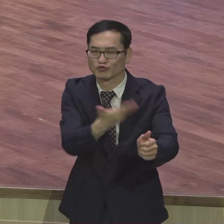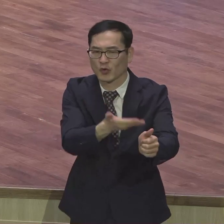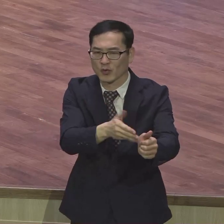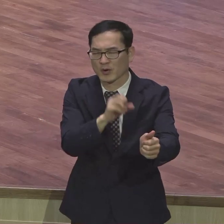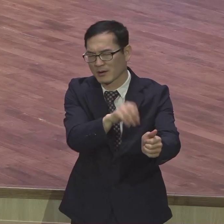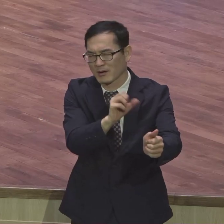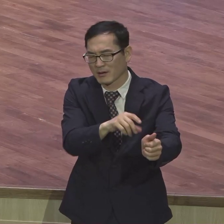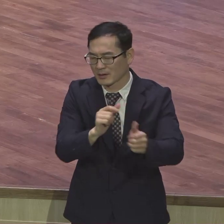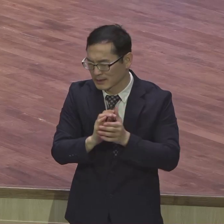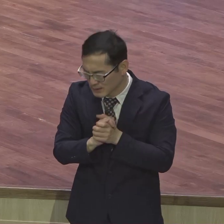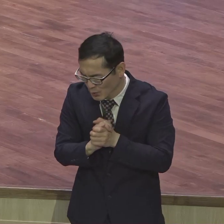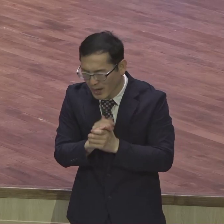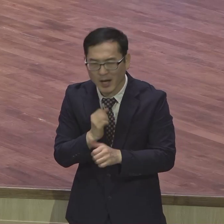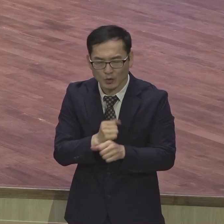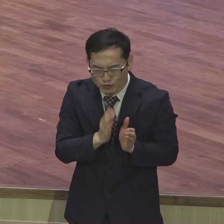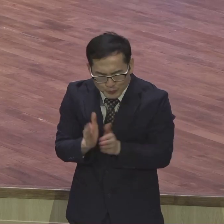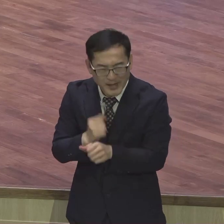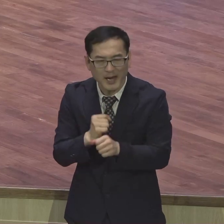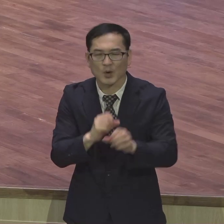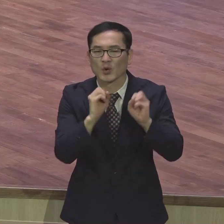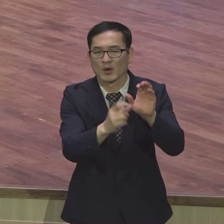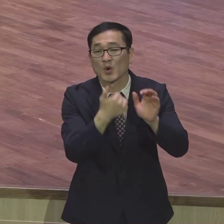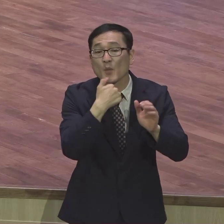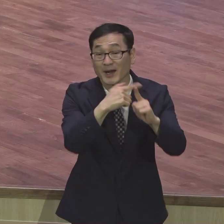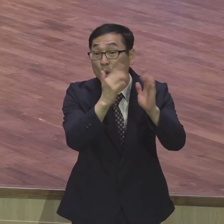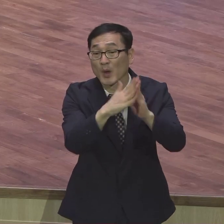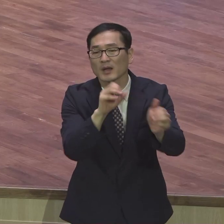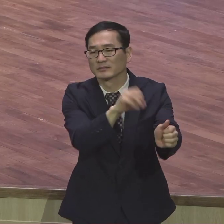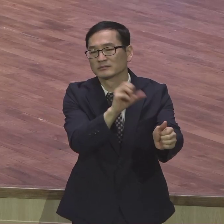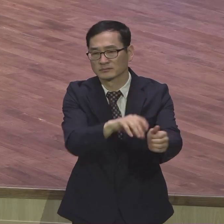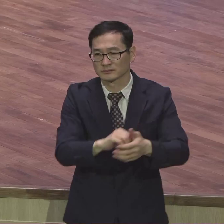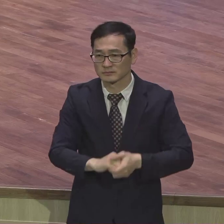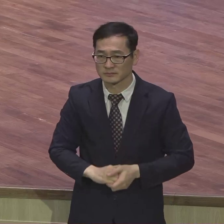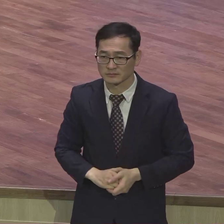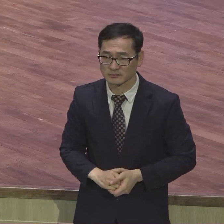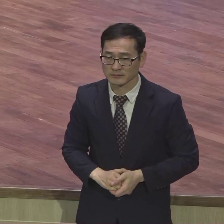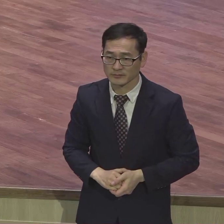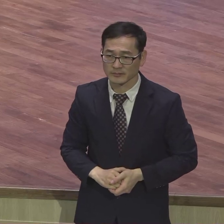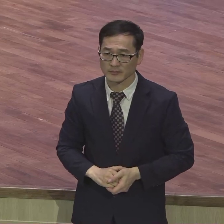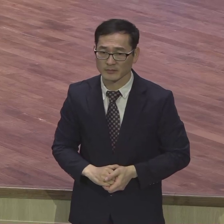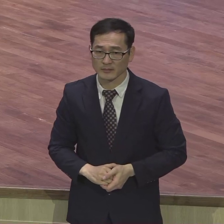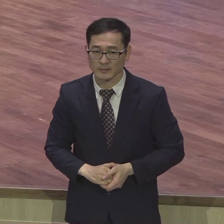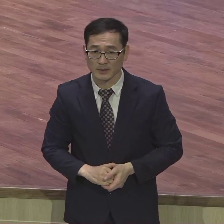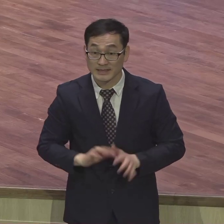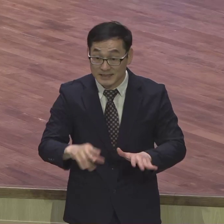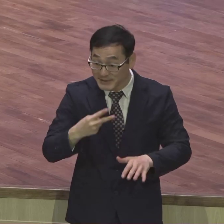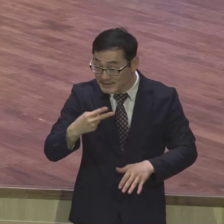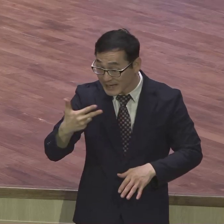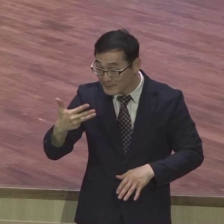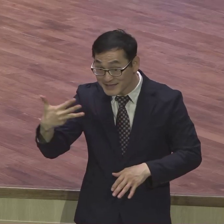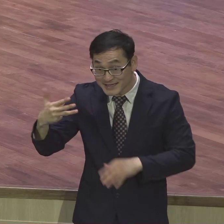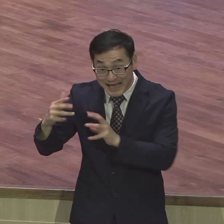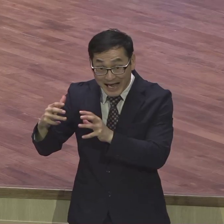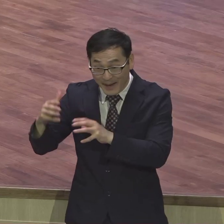기도하고 있었어요 하나님 서바냐까지 복음 증가하게 하여 237 나라죠 끝이죠 그 당시로서는